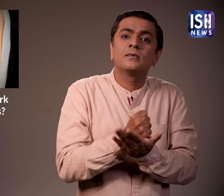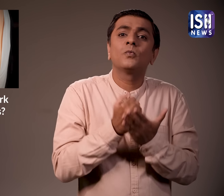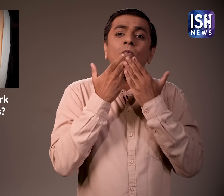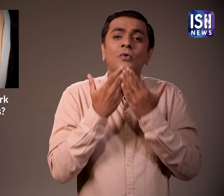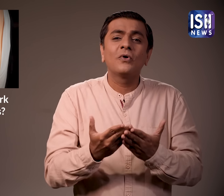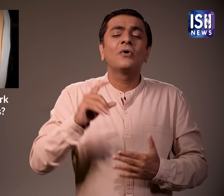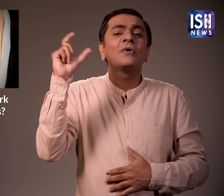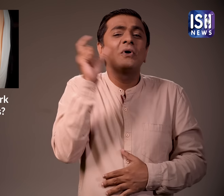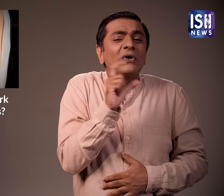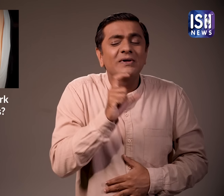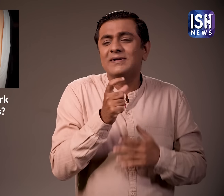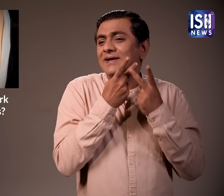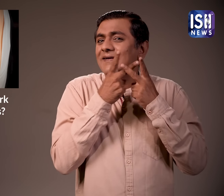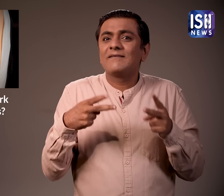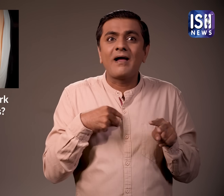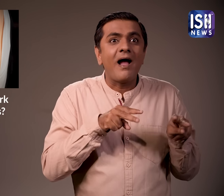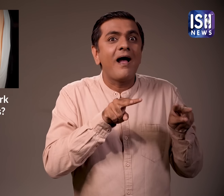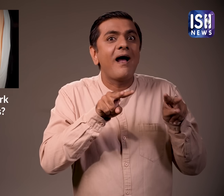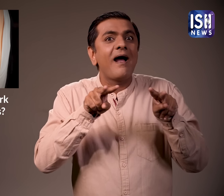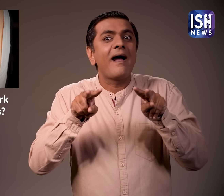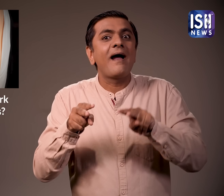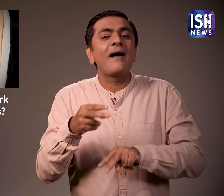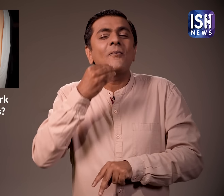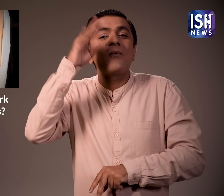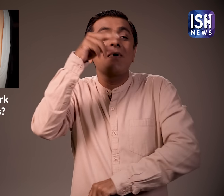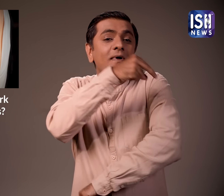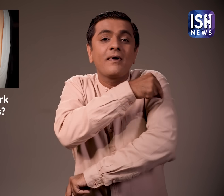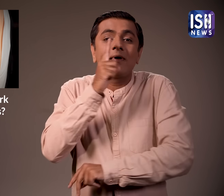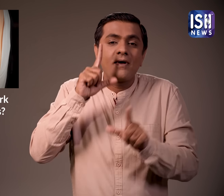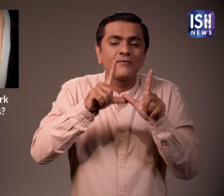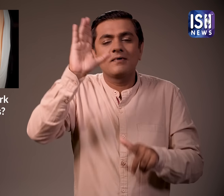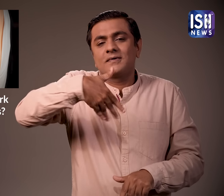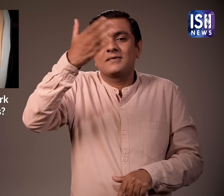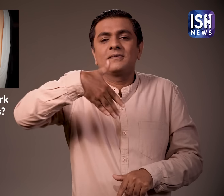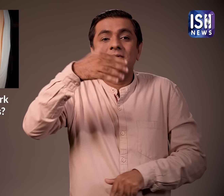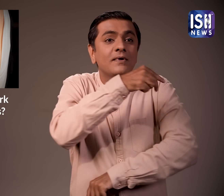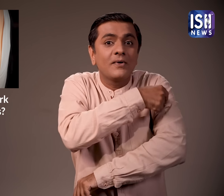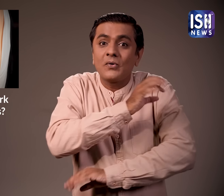यहां तक की स्कूलों और कॉलेजों में भी केवल टीका करण वाले छात्रों को ही प्रवेश दिया जाता था